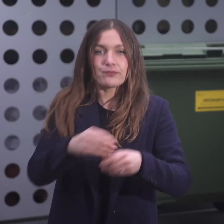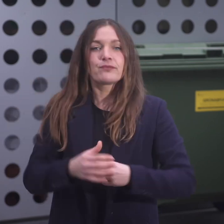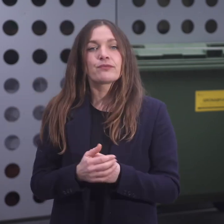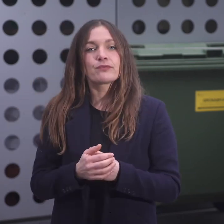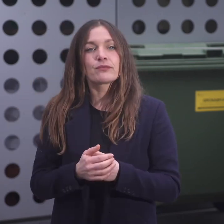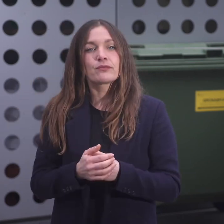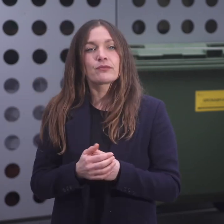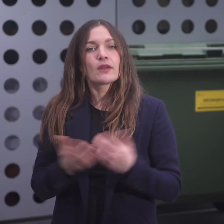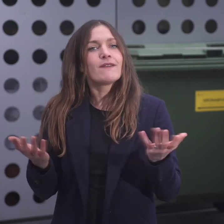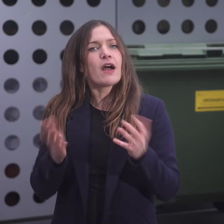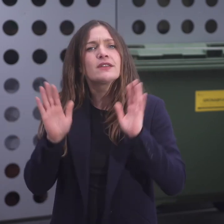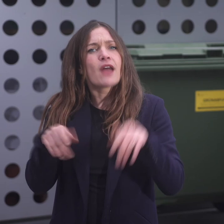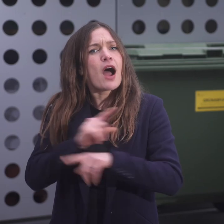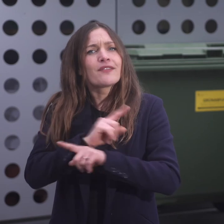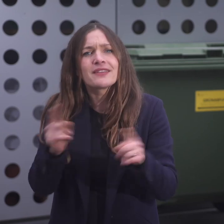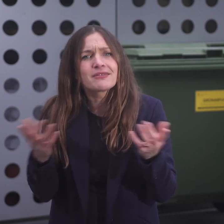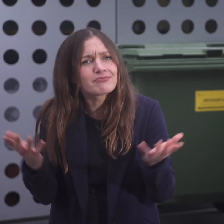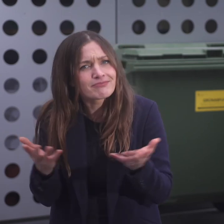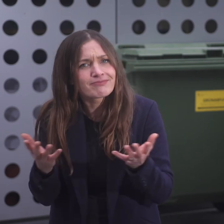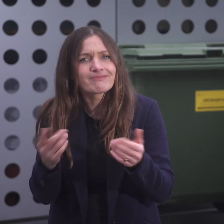Was gehört nicht ins Grüngut?